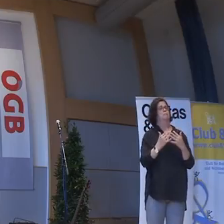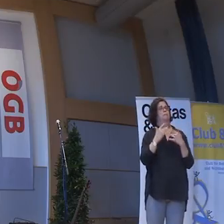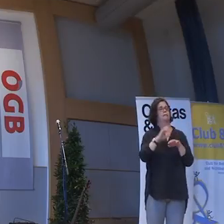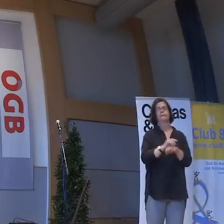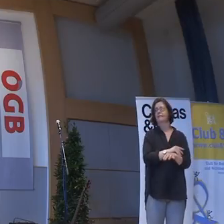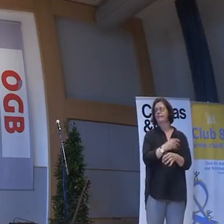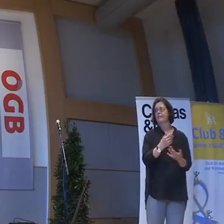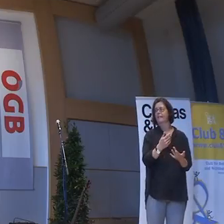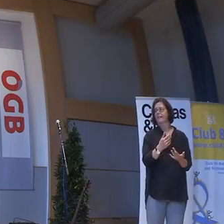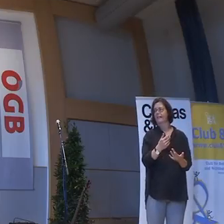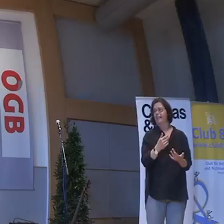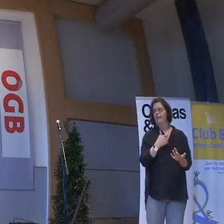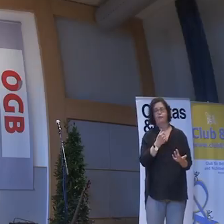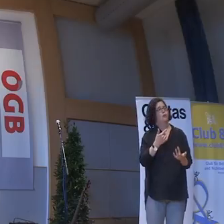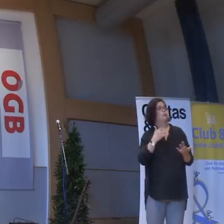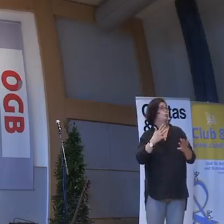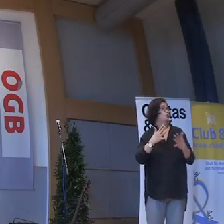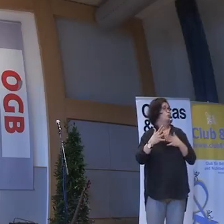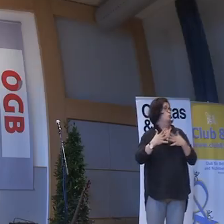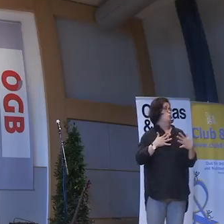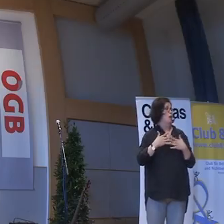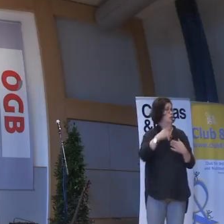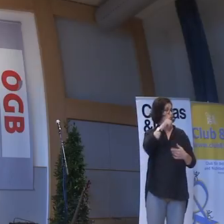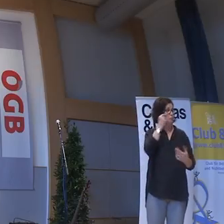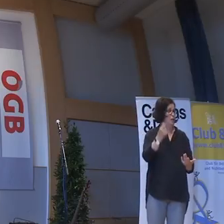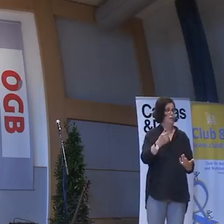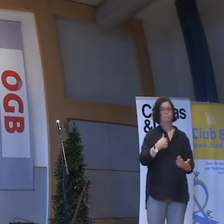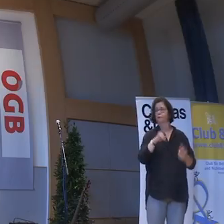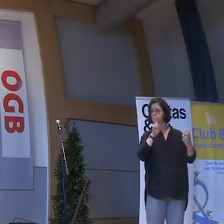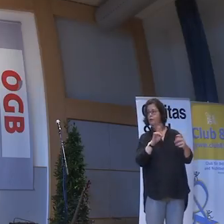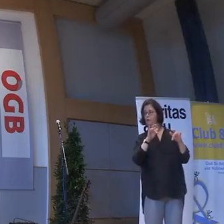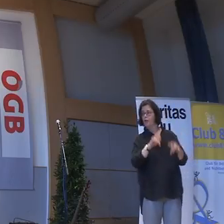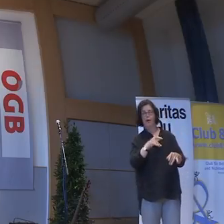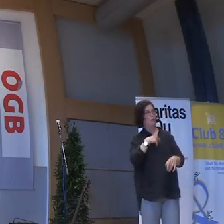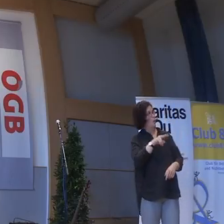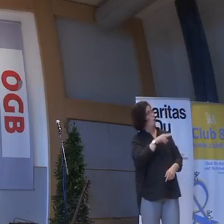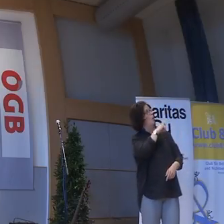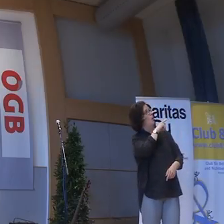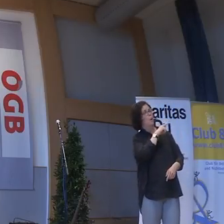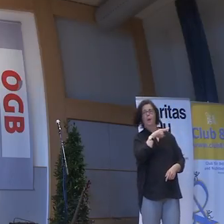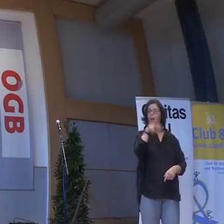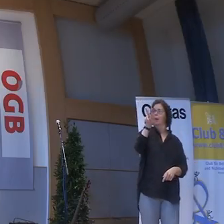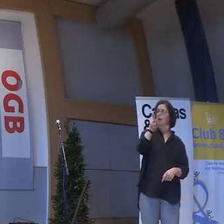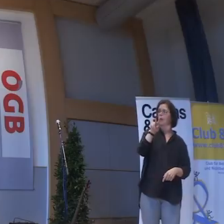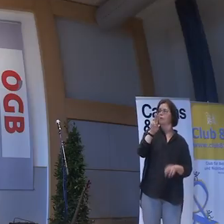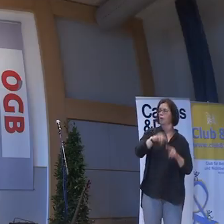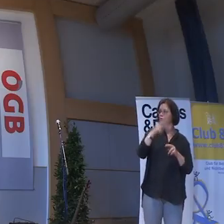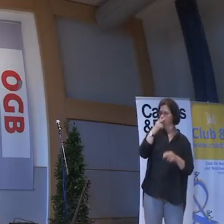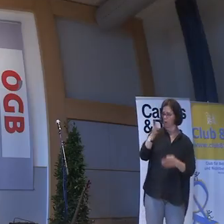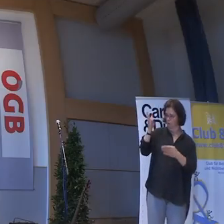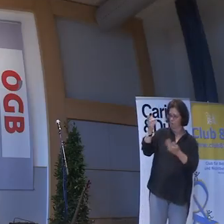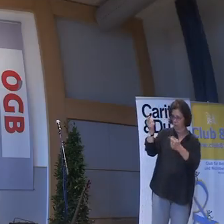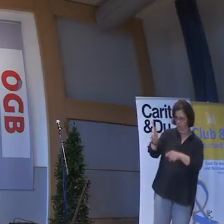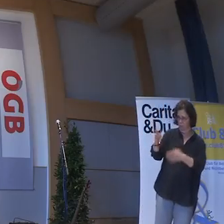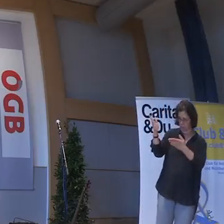weil ich bin ein sehr empathischer Mensch. Wenn ich mir jetzt vorstehe, ich sitze da, und schaue da auf, und dann schaue ich den Typen so an da,